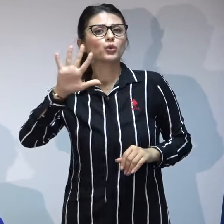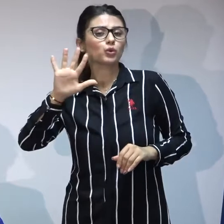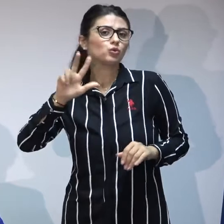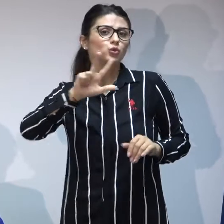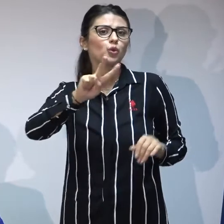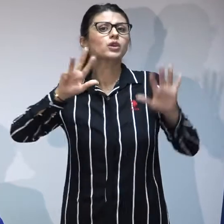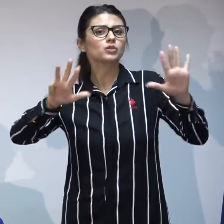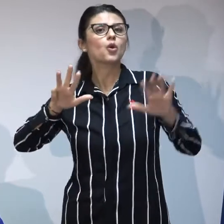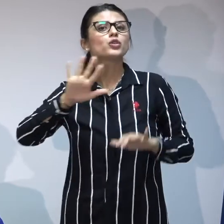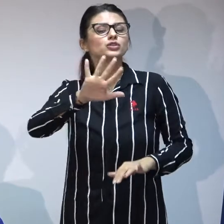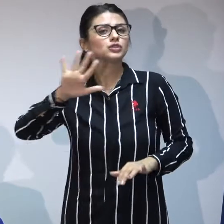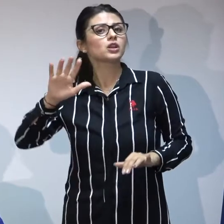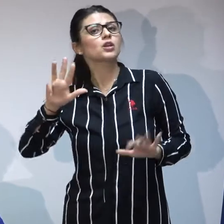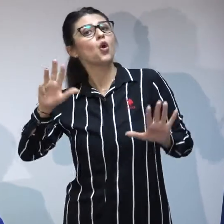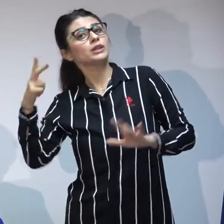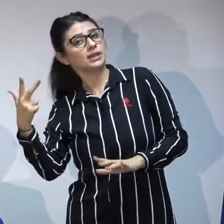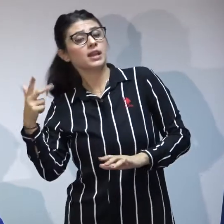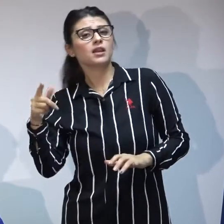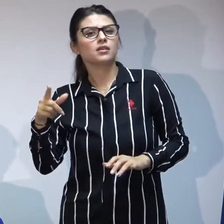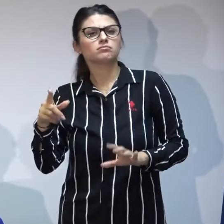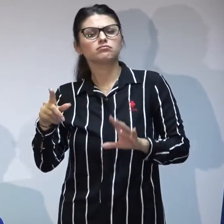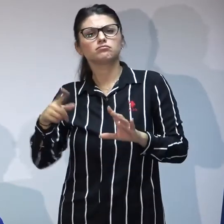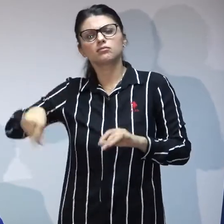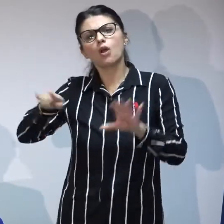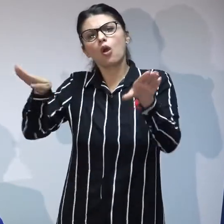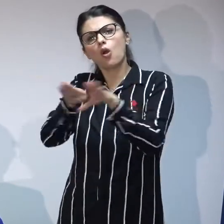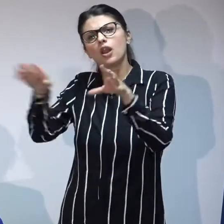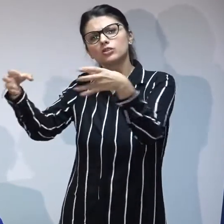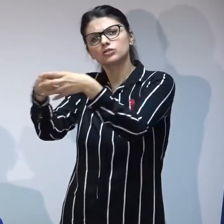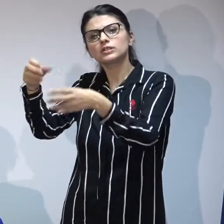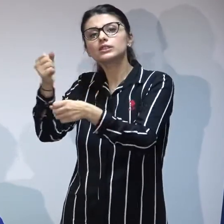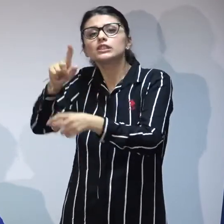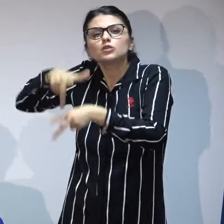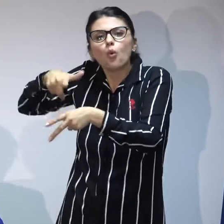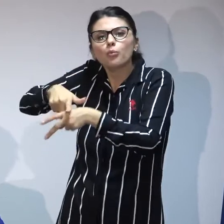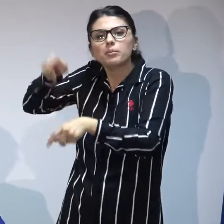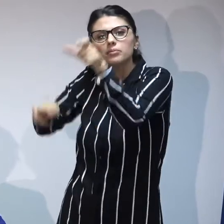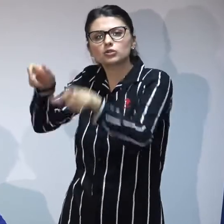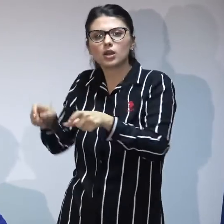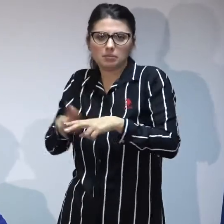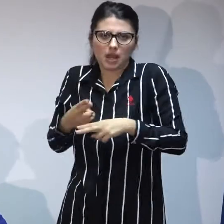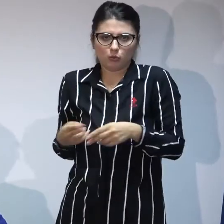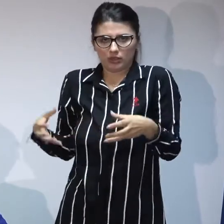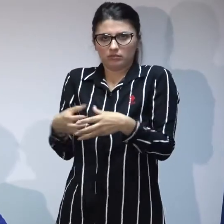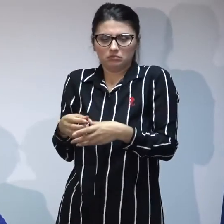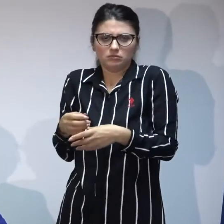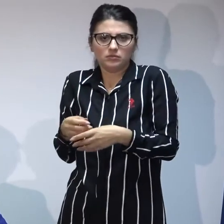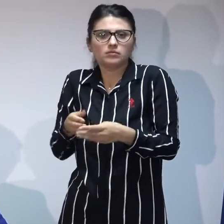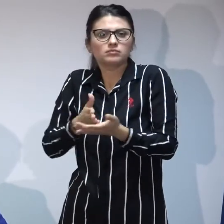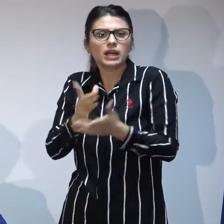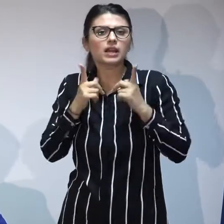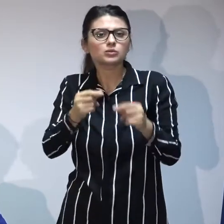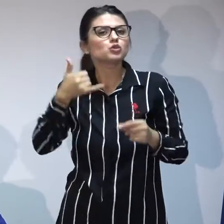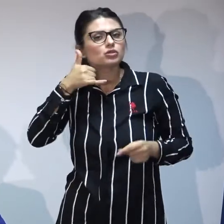la care colegii mei de la serviciul adopții răspund joia